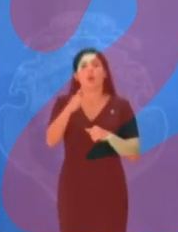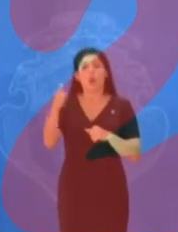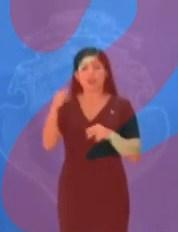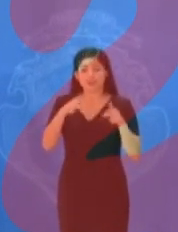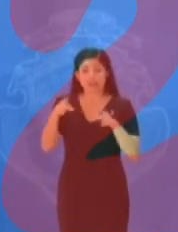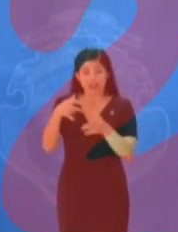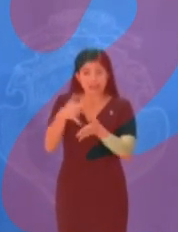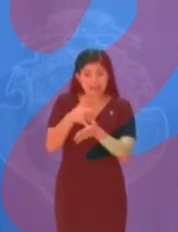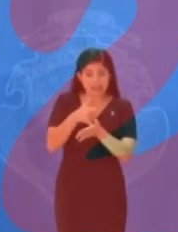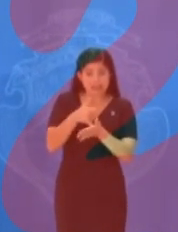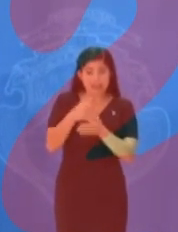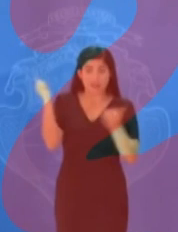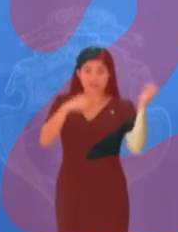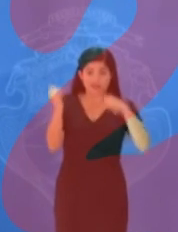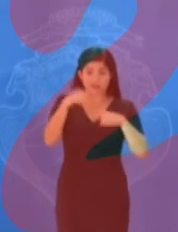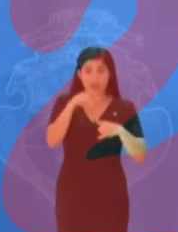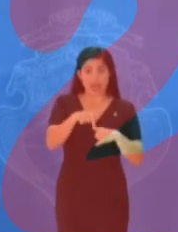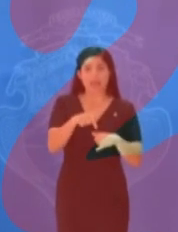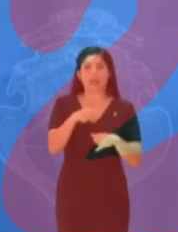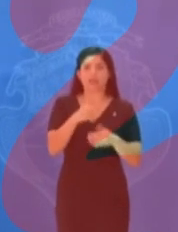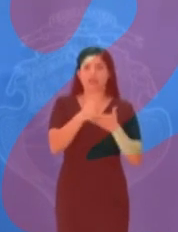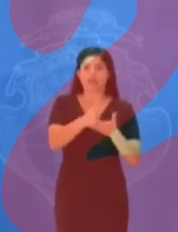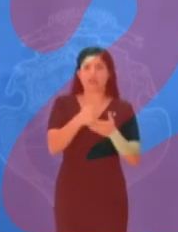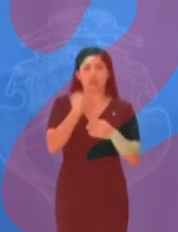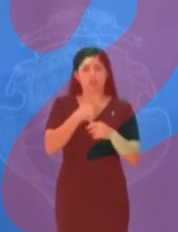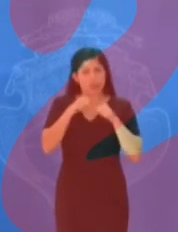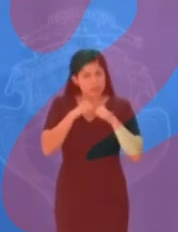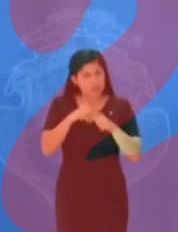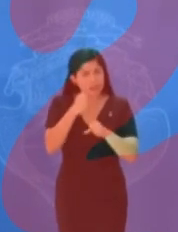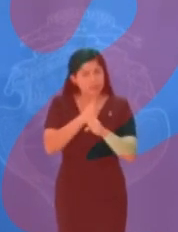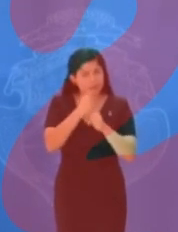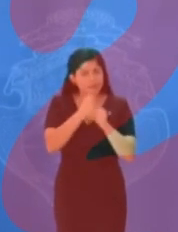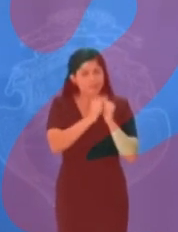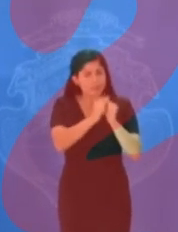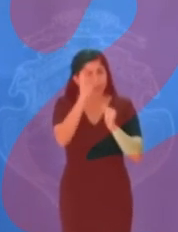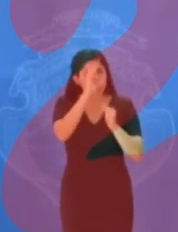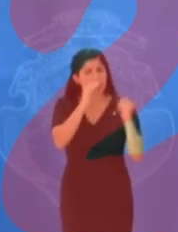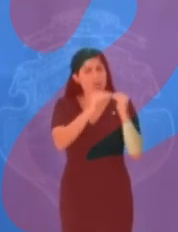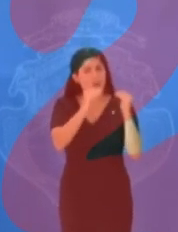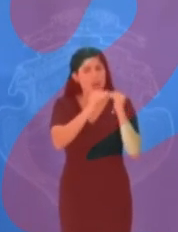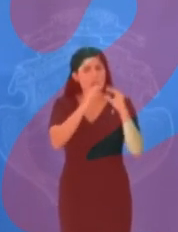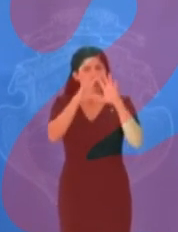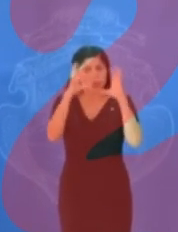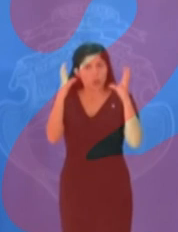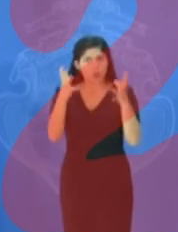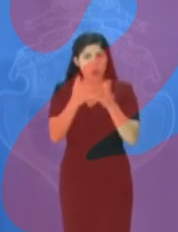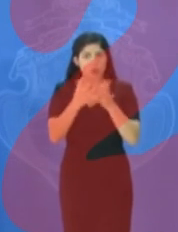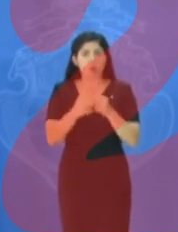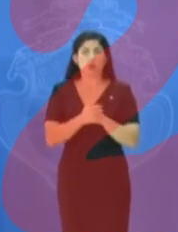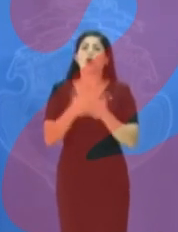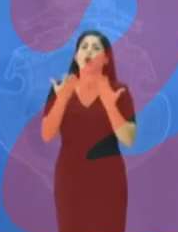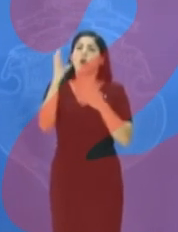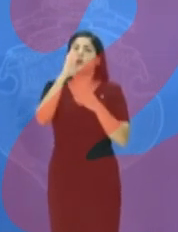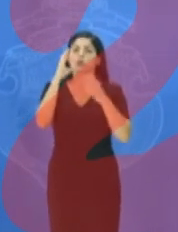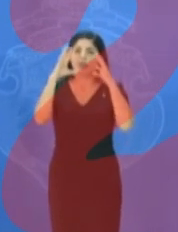de recibir a los que buscan asilo y son vulnerables. Vamos a seguir trabajando con aquellos que aman la libertad en todo el